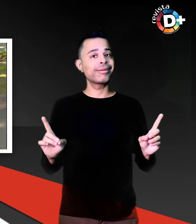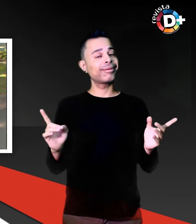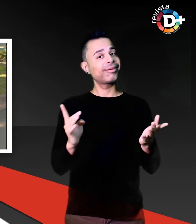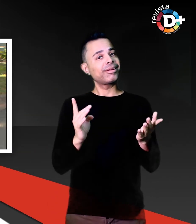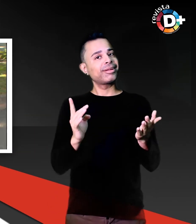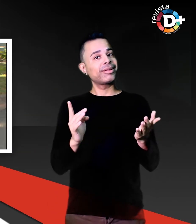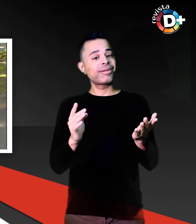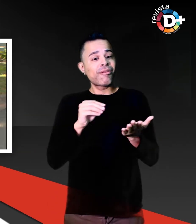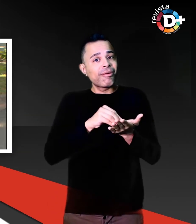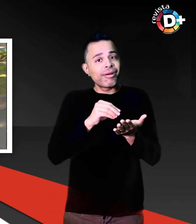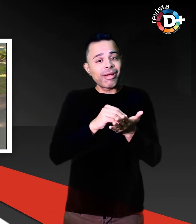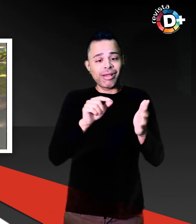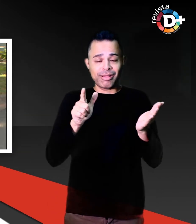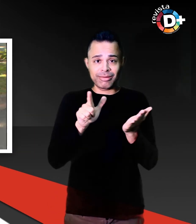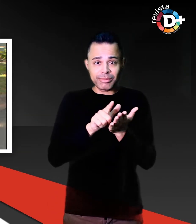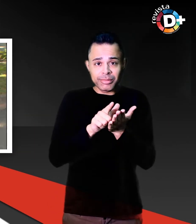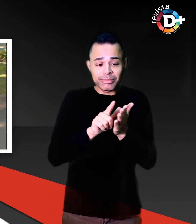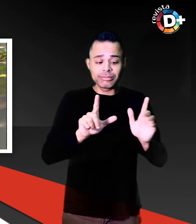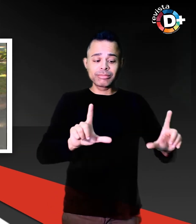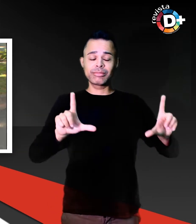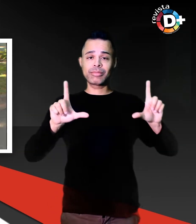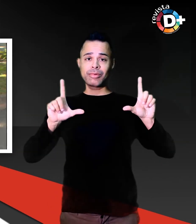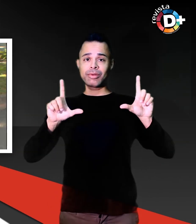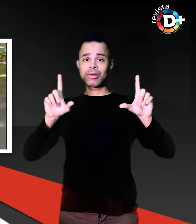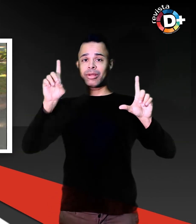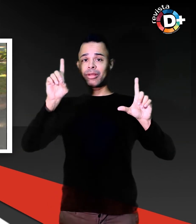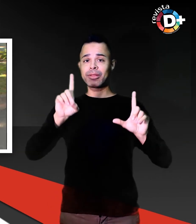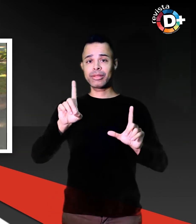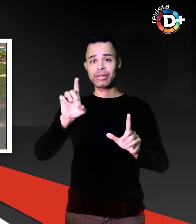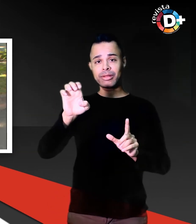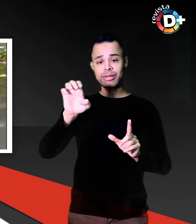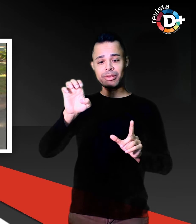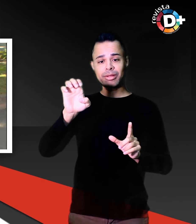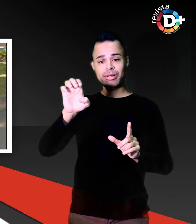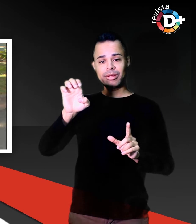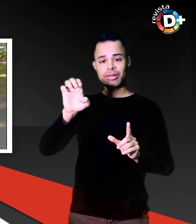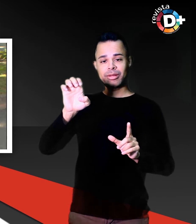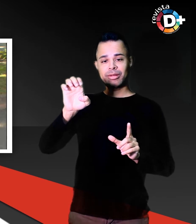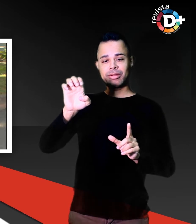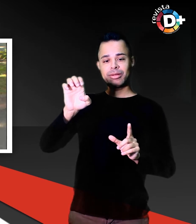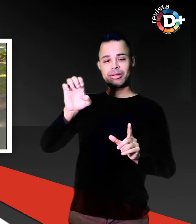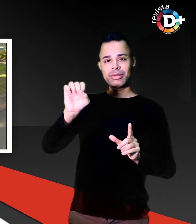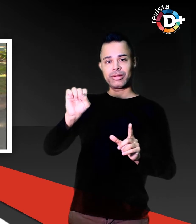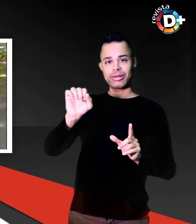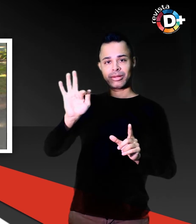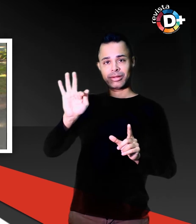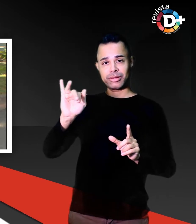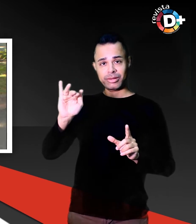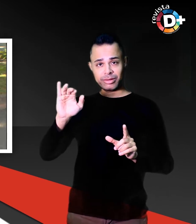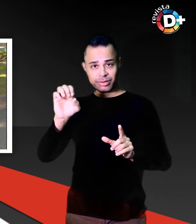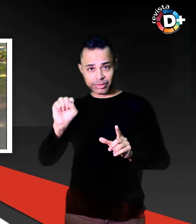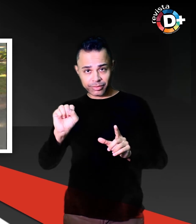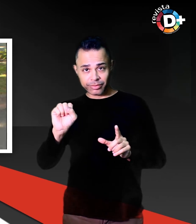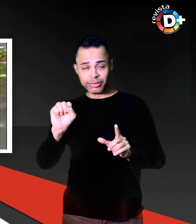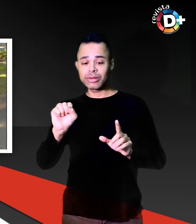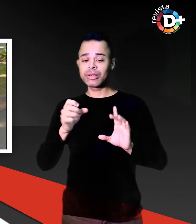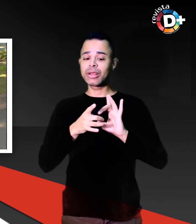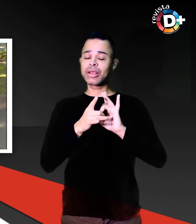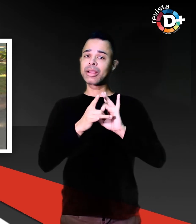cartão de identificação DEFIS DSV Autorização especial e gratuita